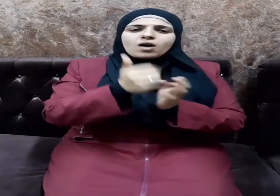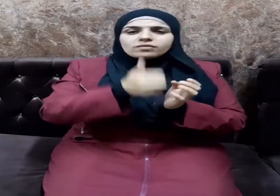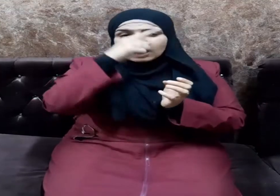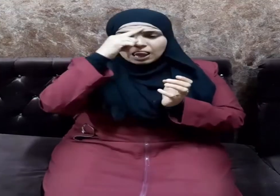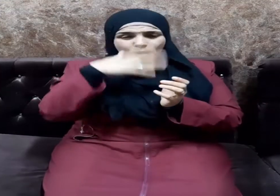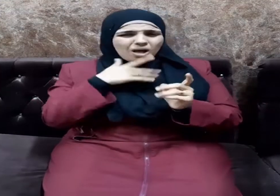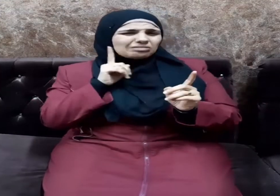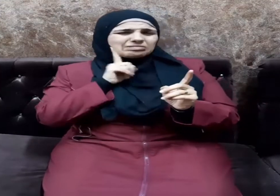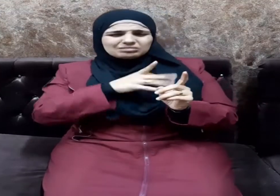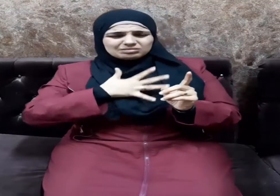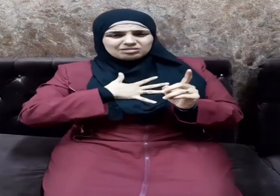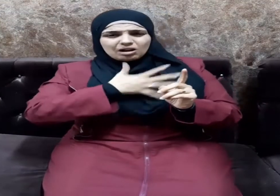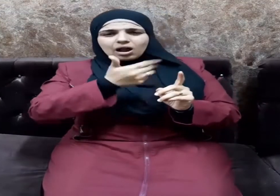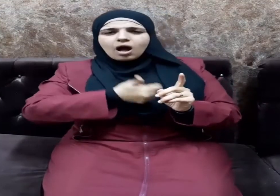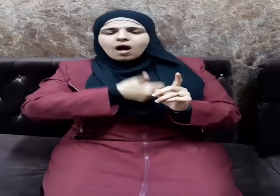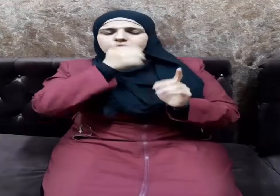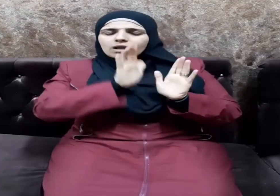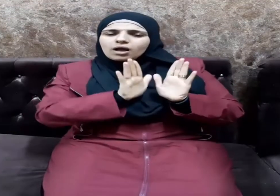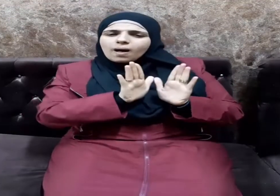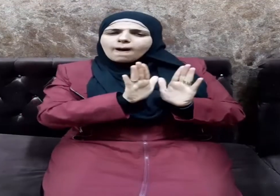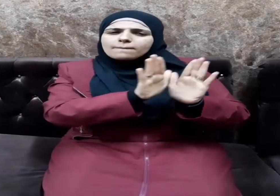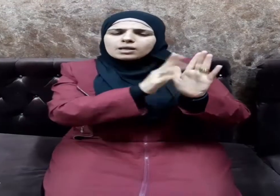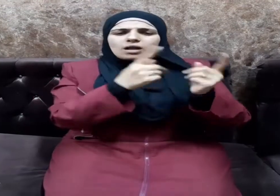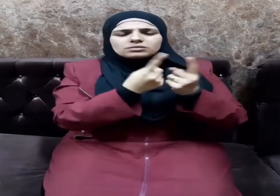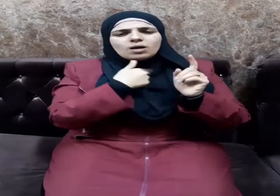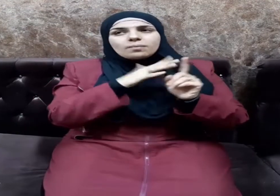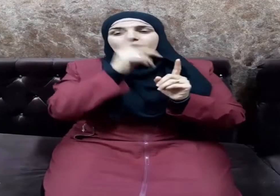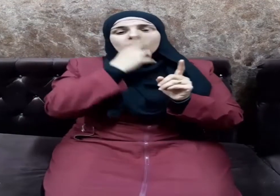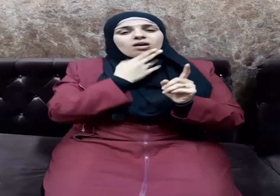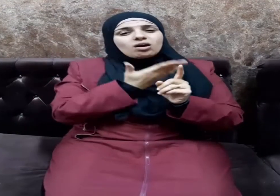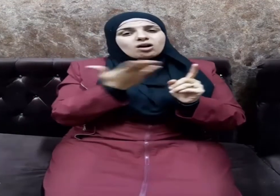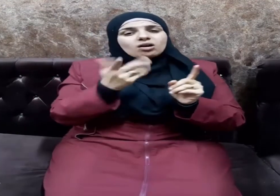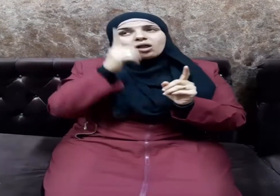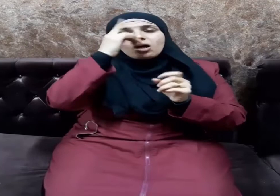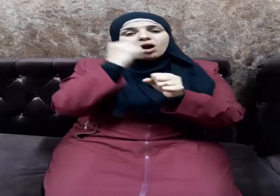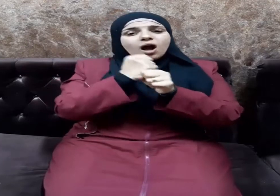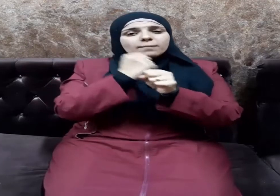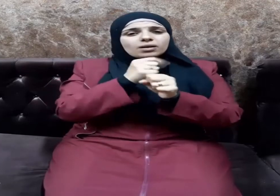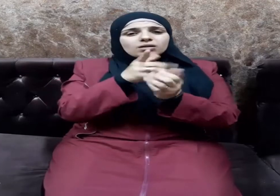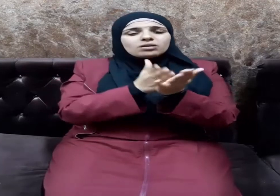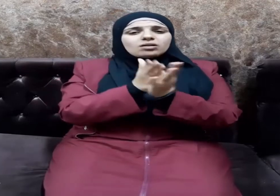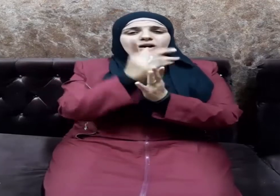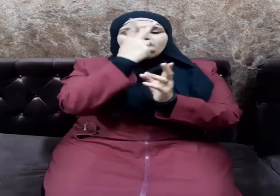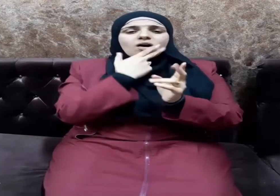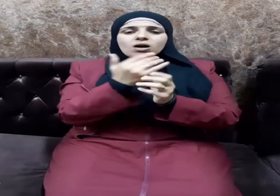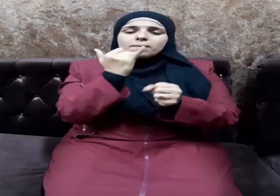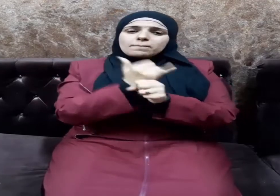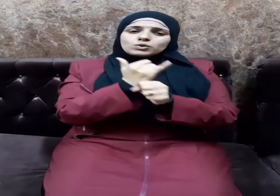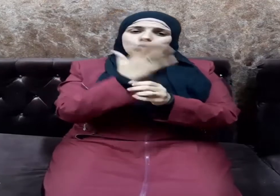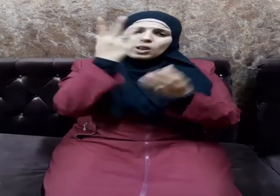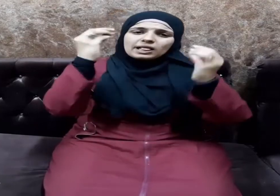كرهتموهن فعسى أن تكرهوا شيئا ويجعل الله فيه خيرا كثيرا